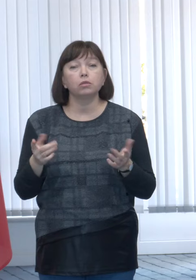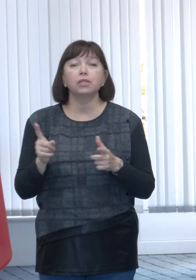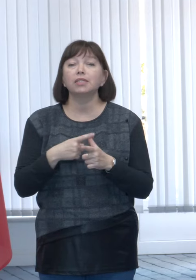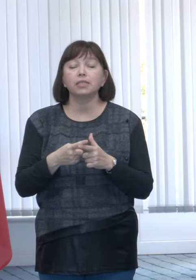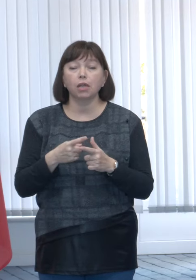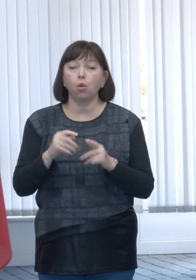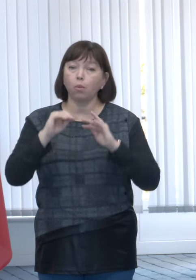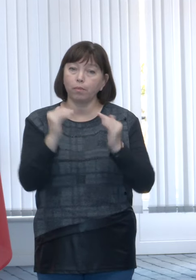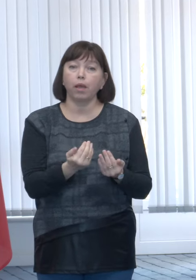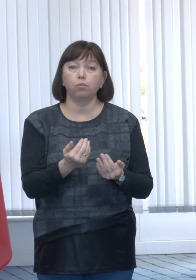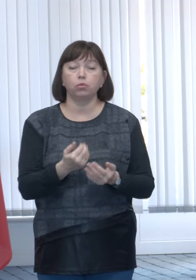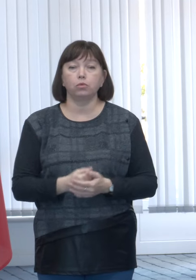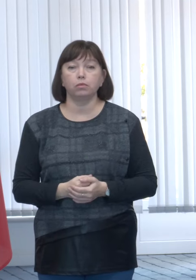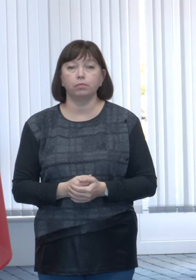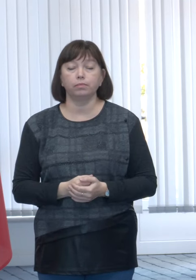un număr, mai puțin?